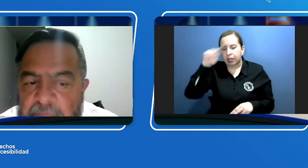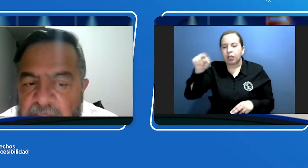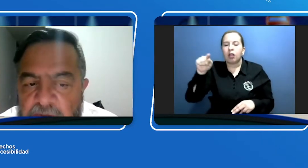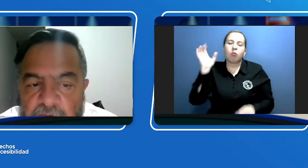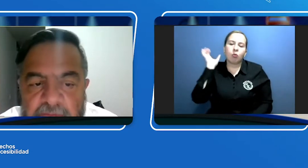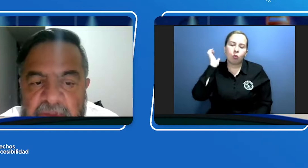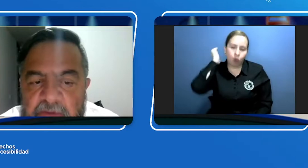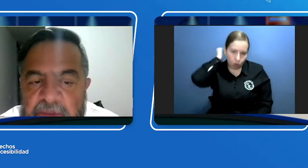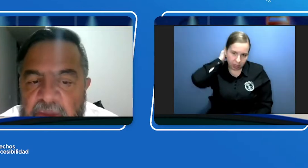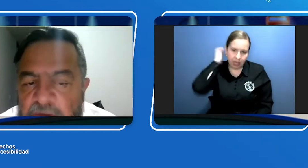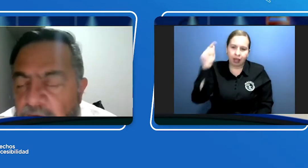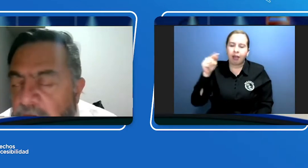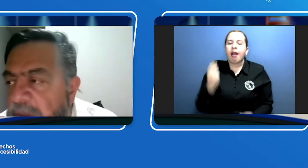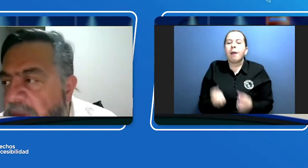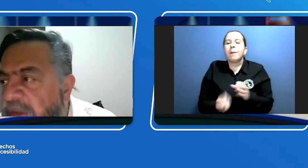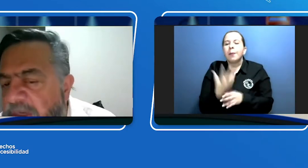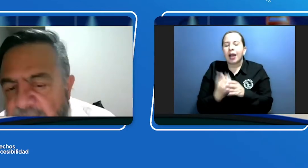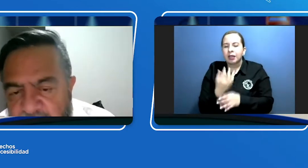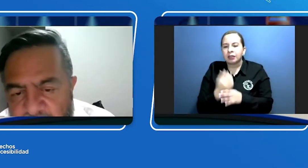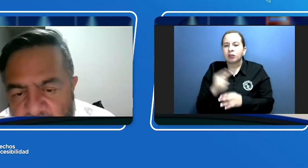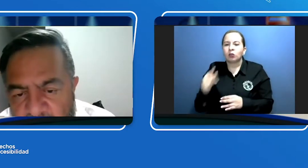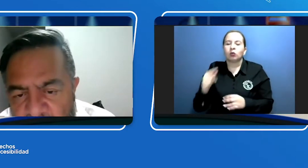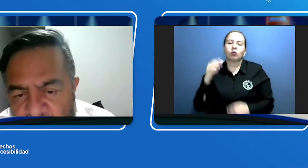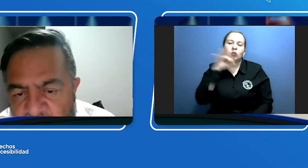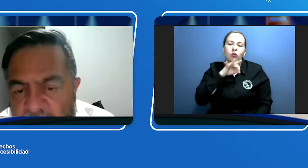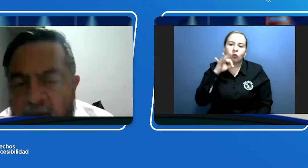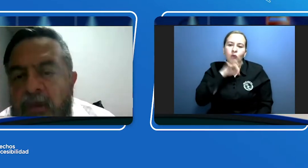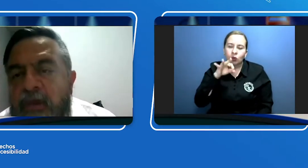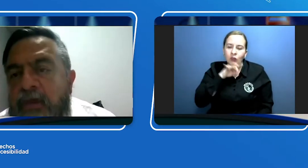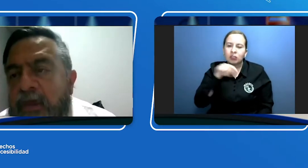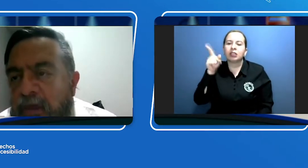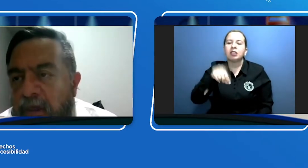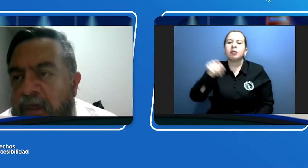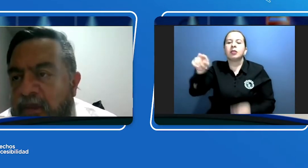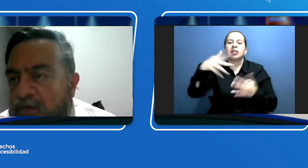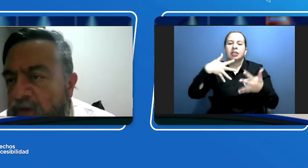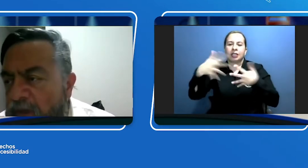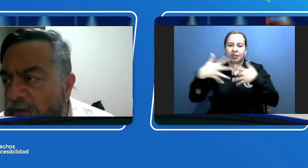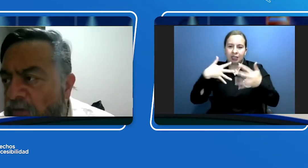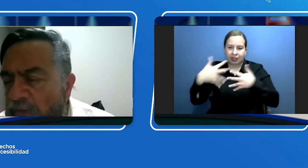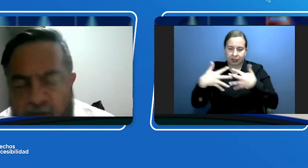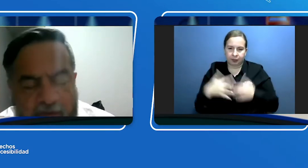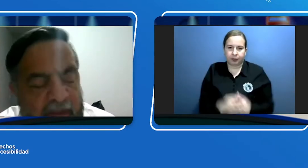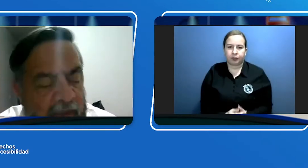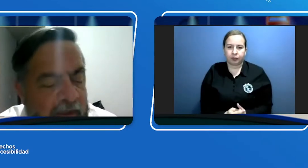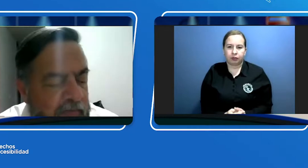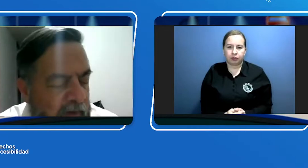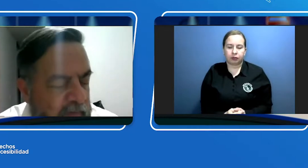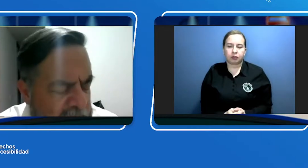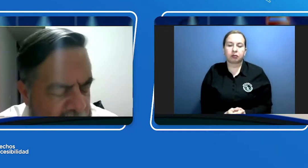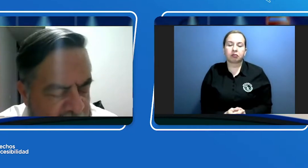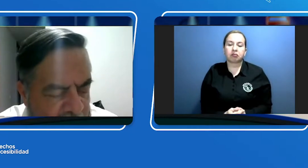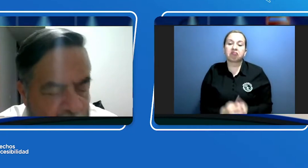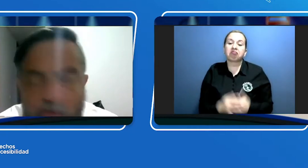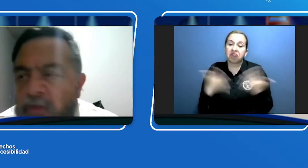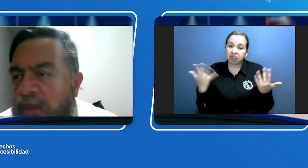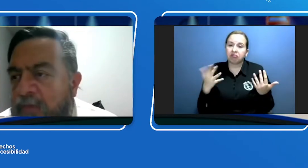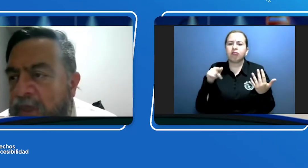Pasto, Villavicencio y San Andrés y Providencia y en esas ciudades, como les decía, vamos a realizar poco más de mil